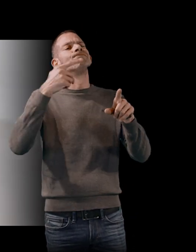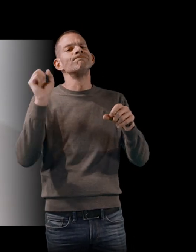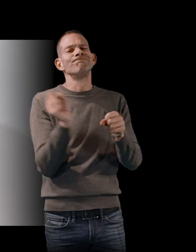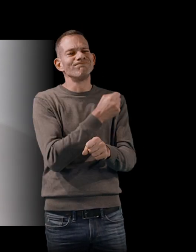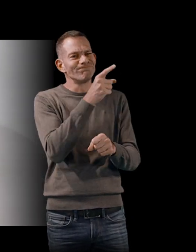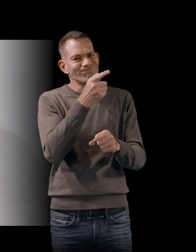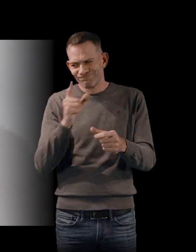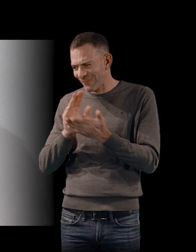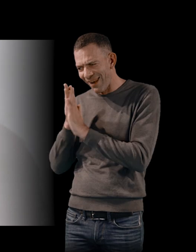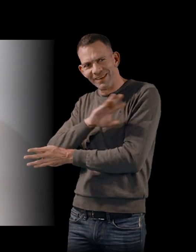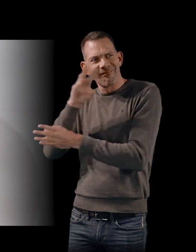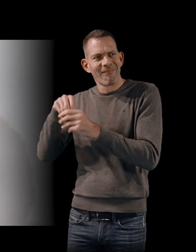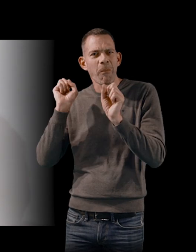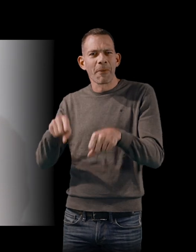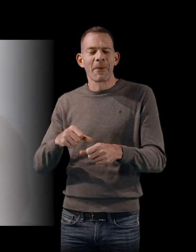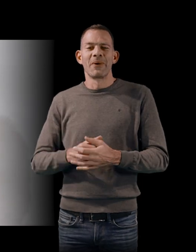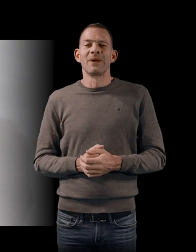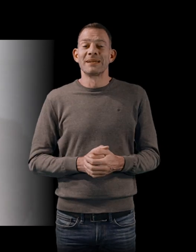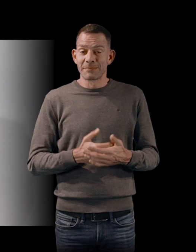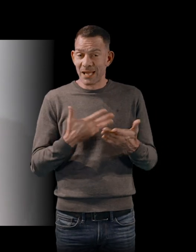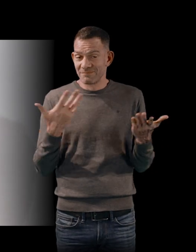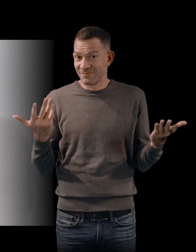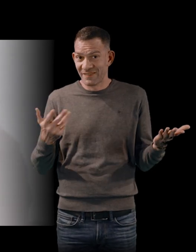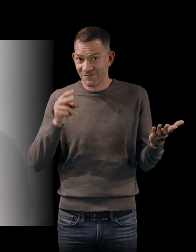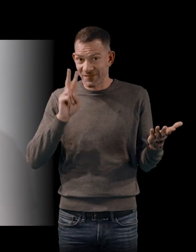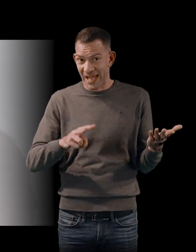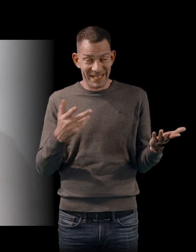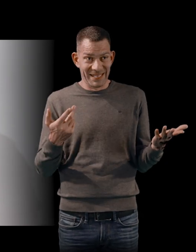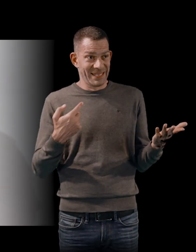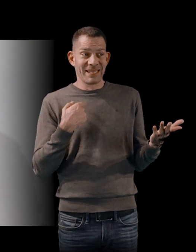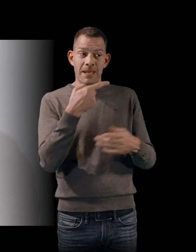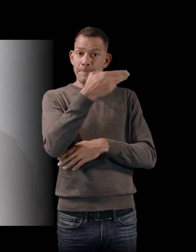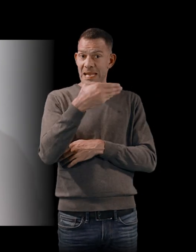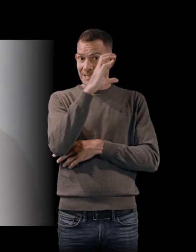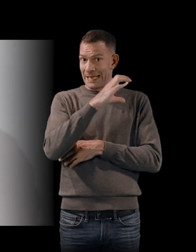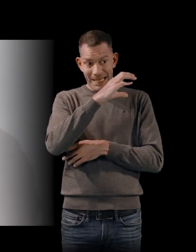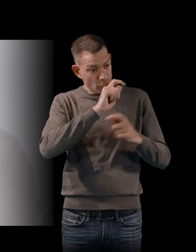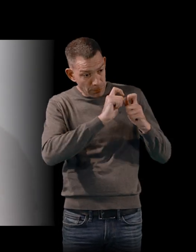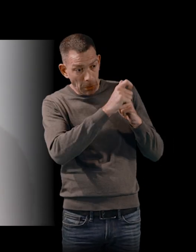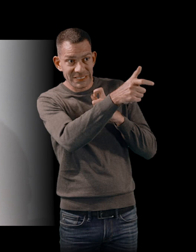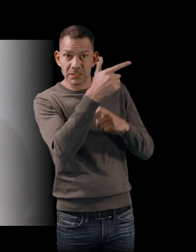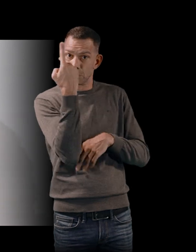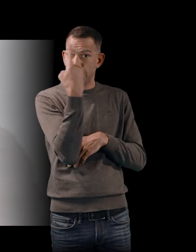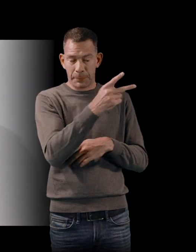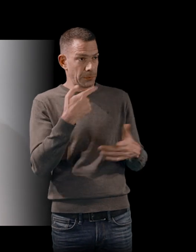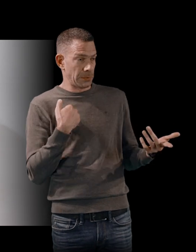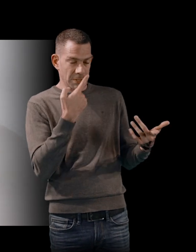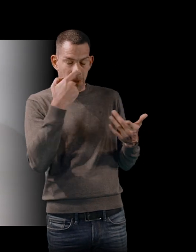retrouver dans le roman. Vraiment, la démarche de Marcel Camus reste un mystère, et je trouve que c'est beau que ça reste comme ça.